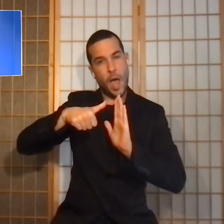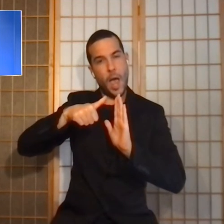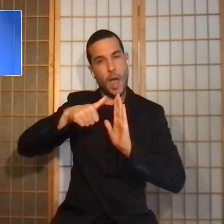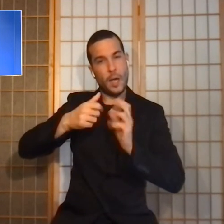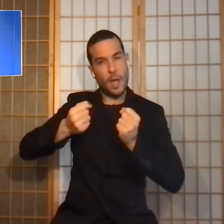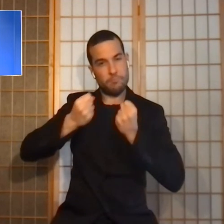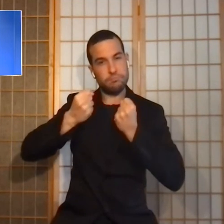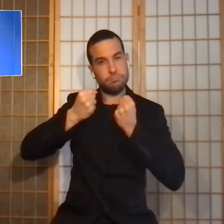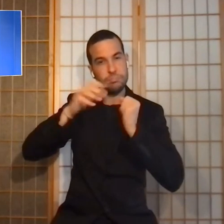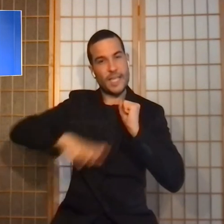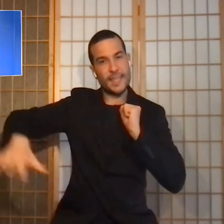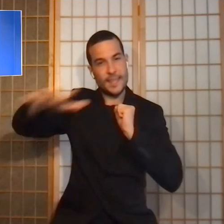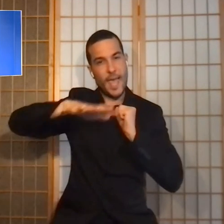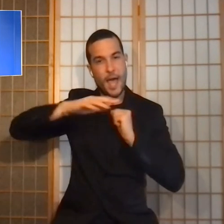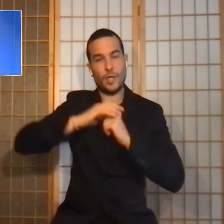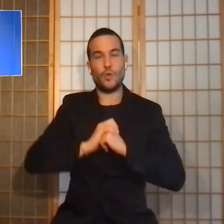interne